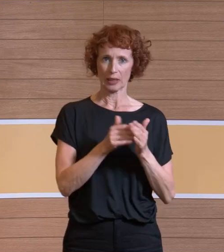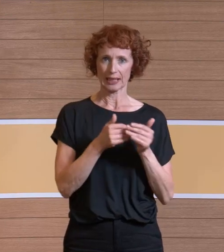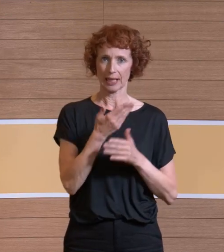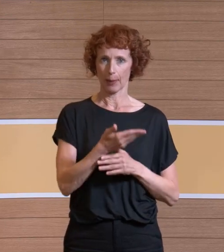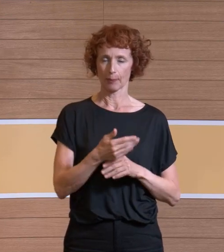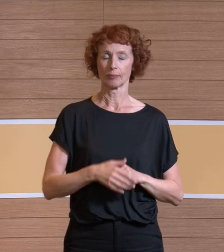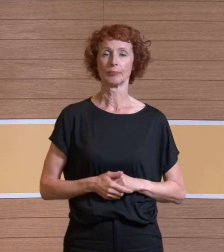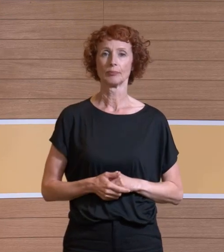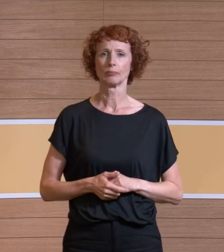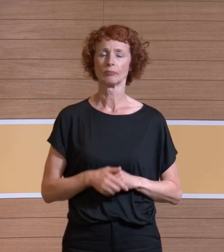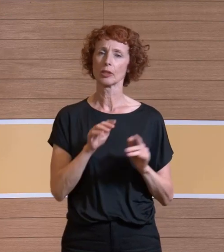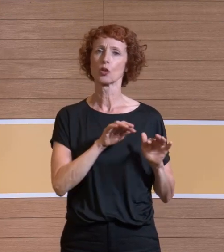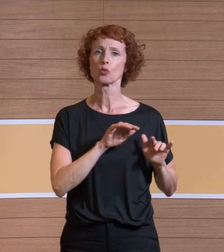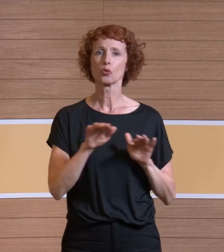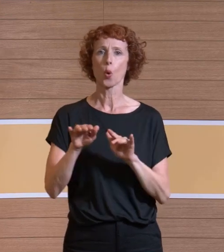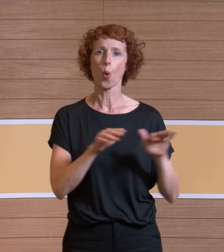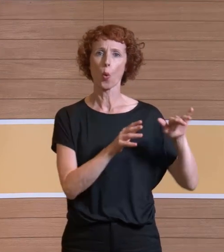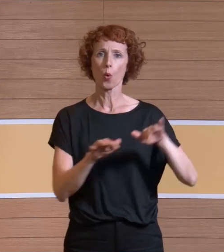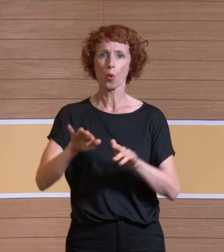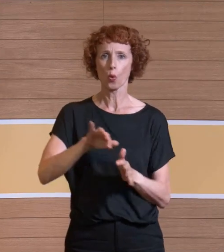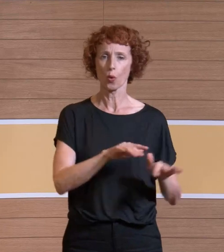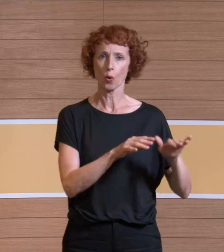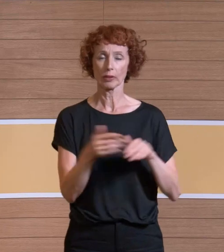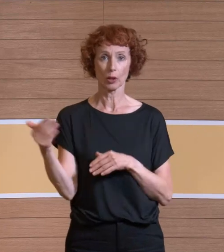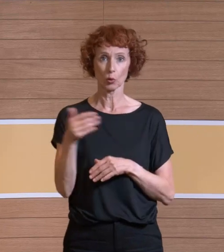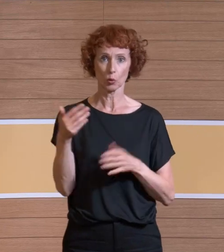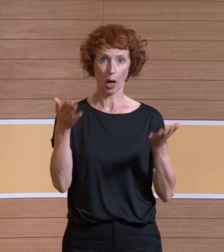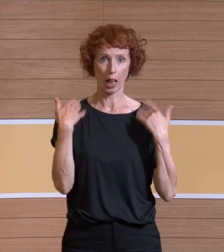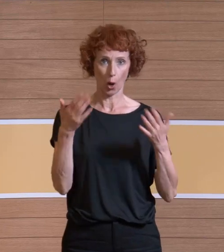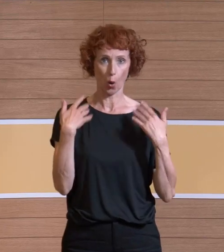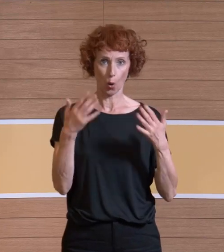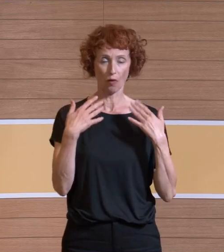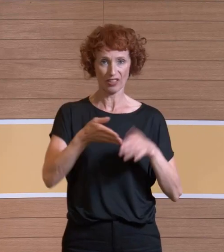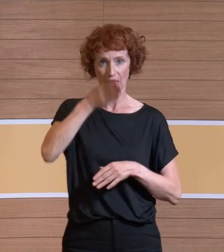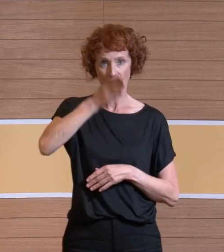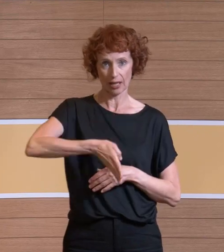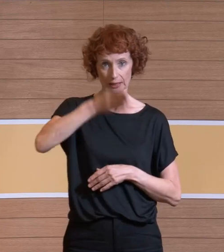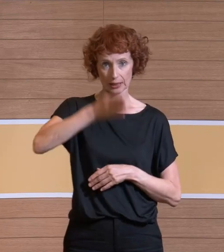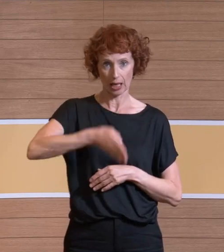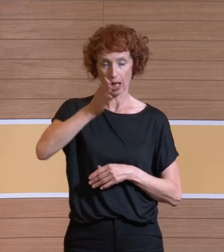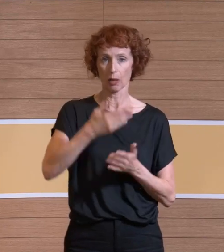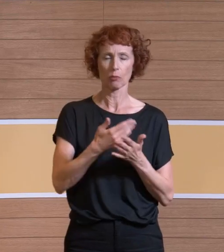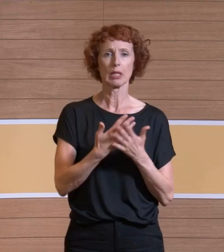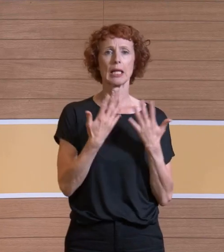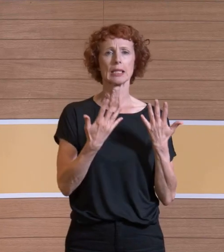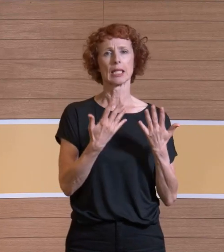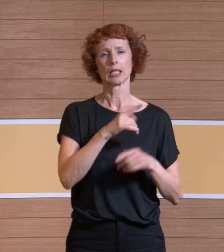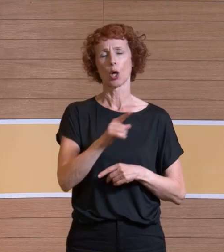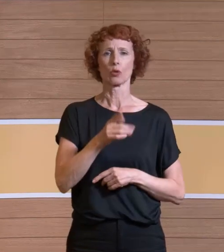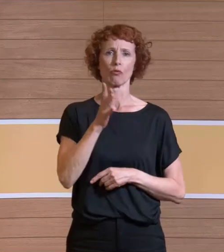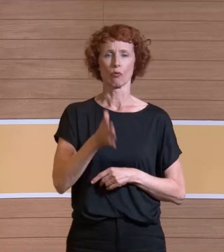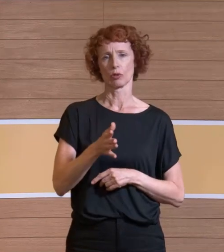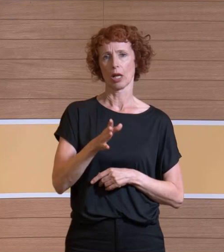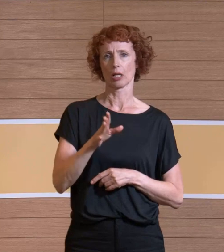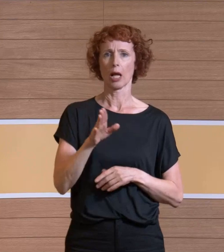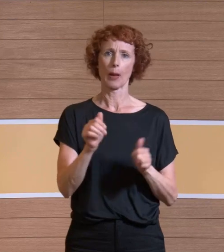das strömt die Zuluft vertikal, also sagen wir mal, Sie haben 10.500 Kubikmeter